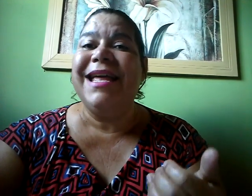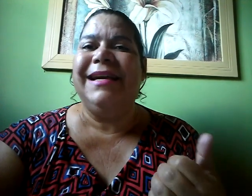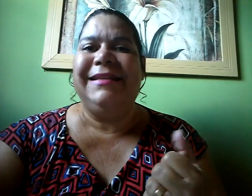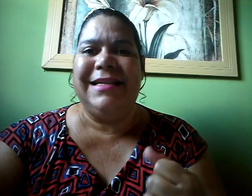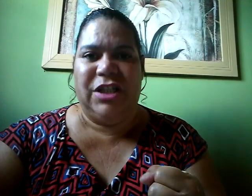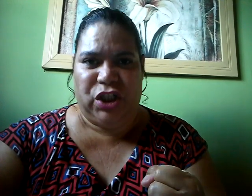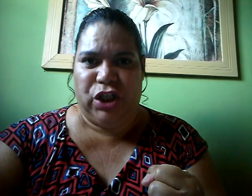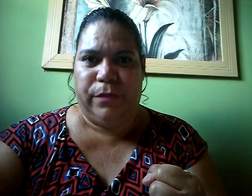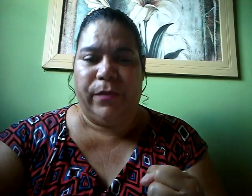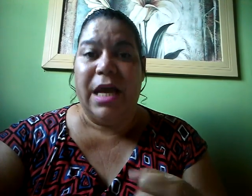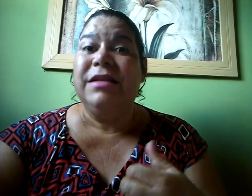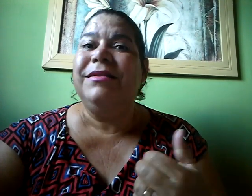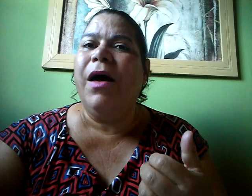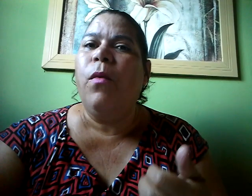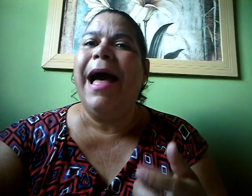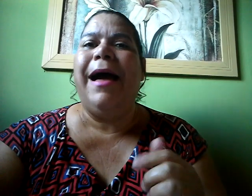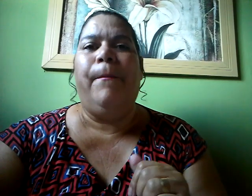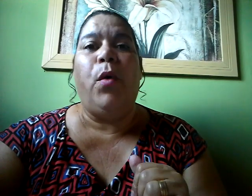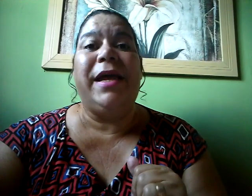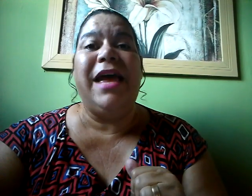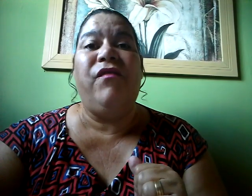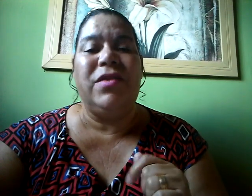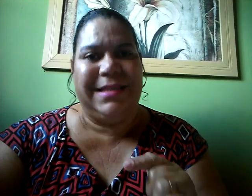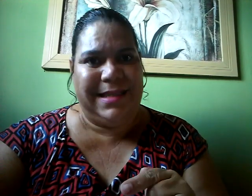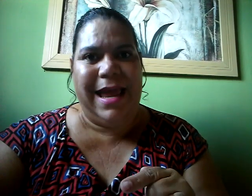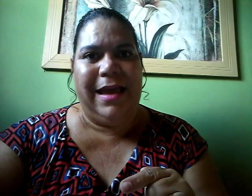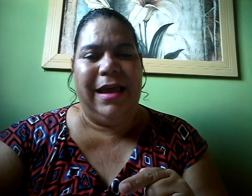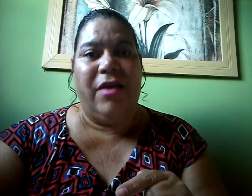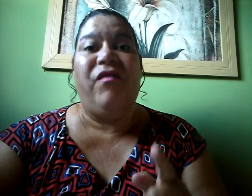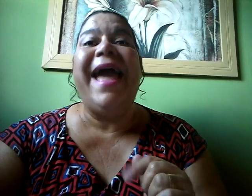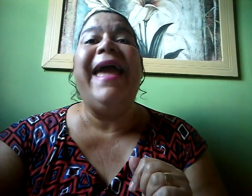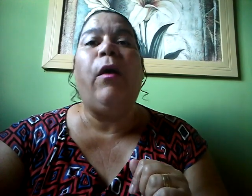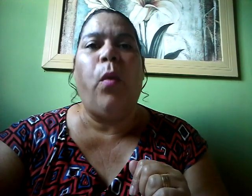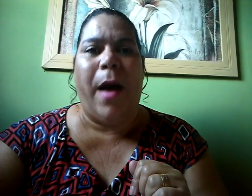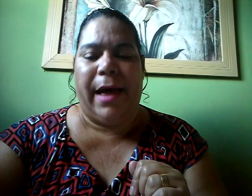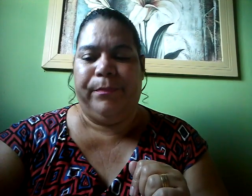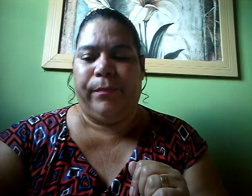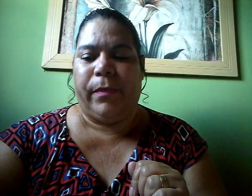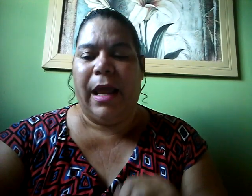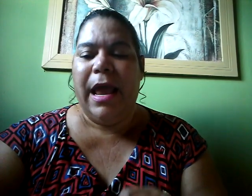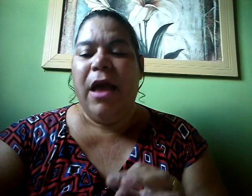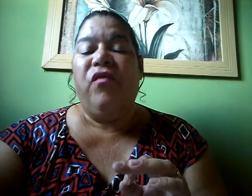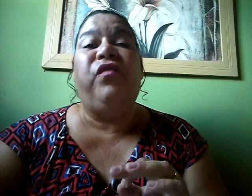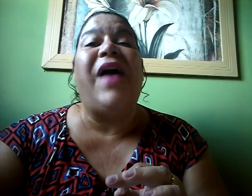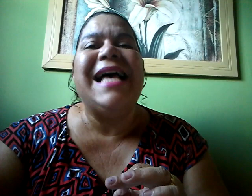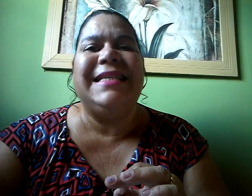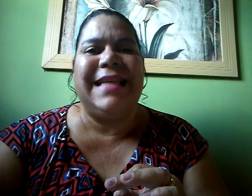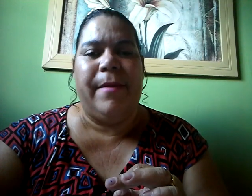desistir Não há por que você vai recuar Faça